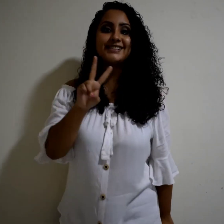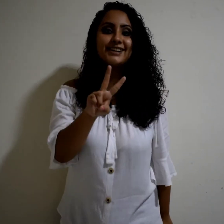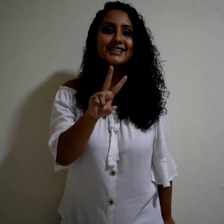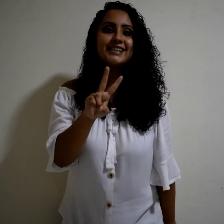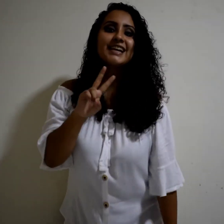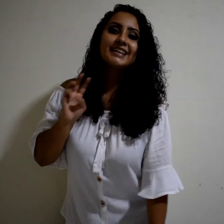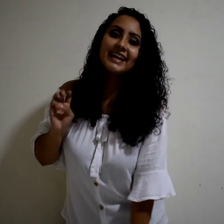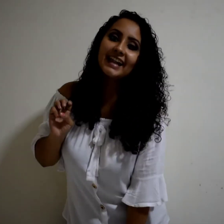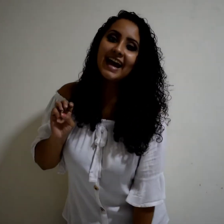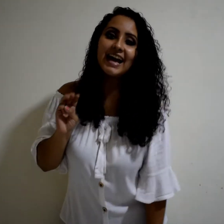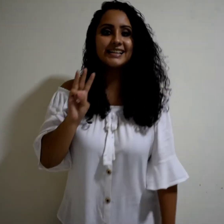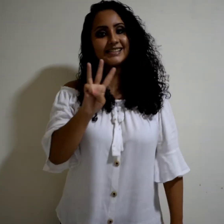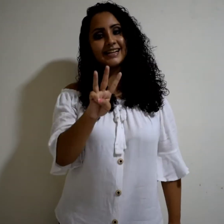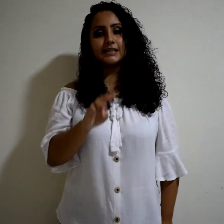dos y a las tres.